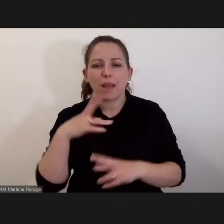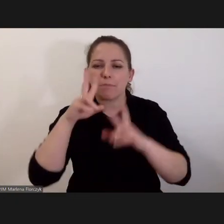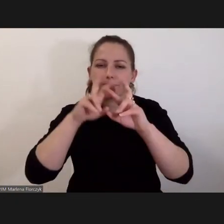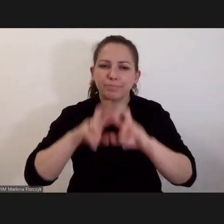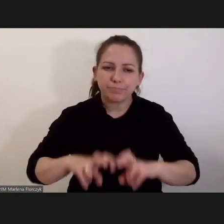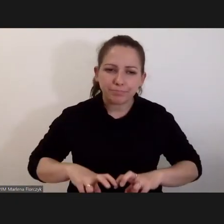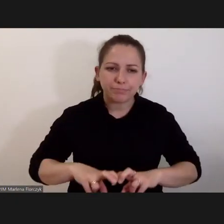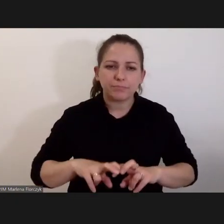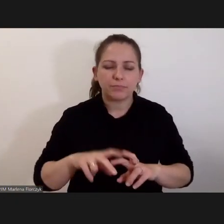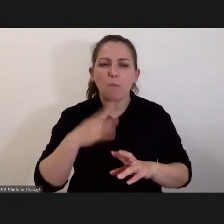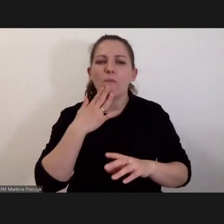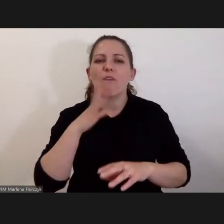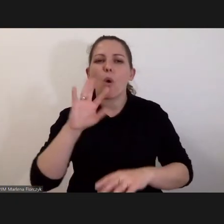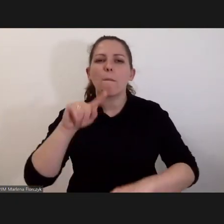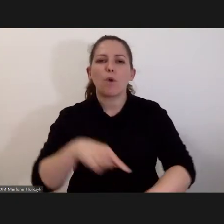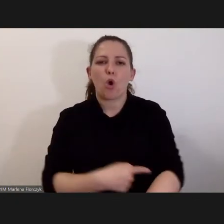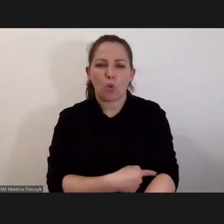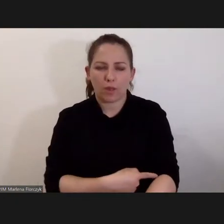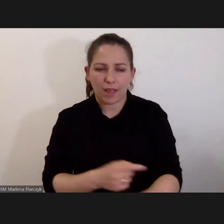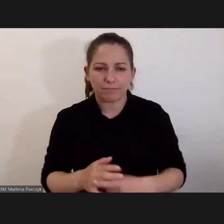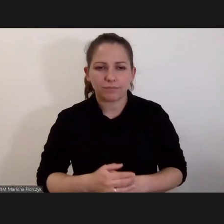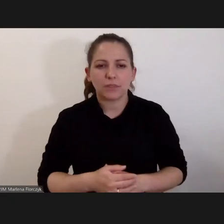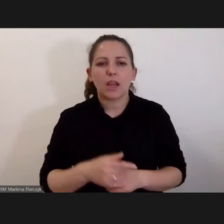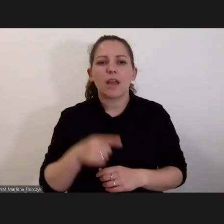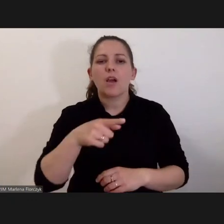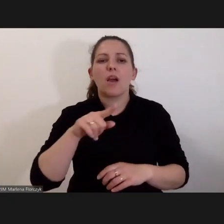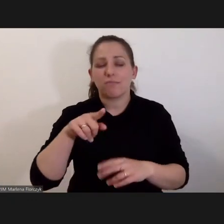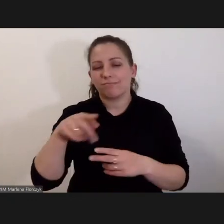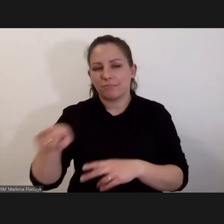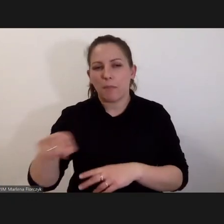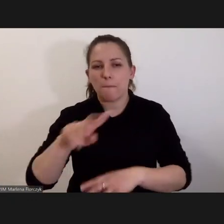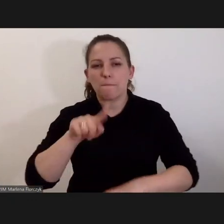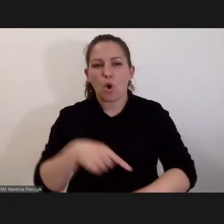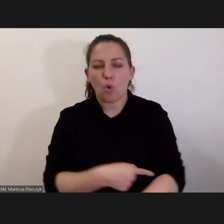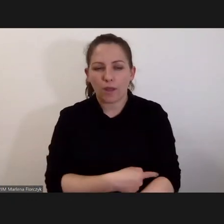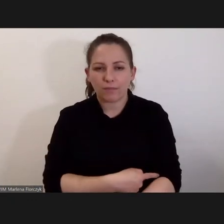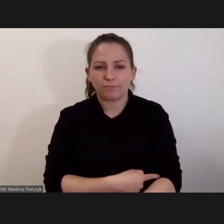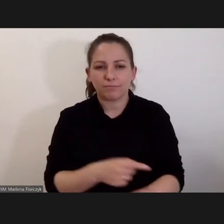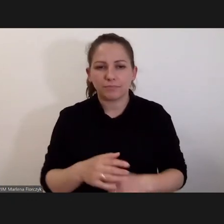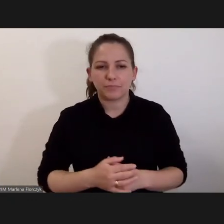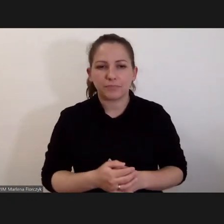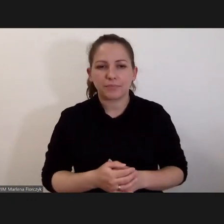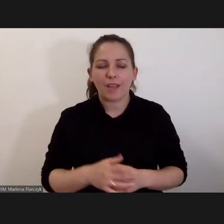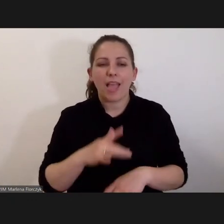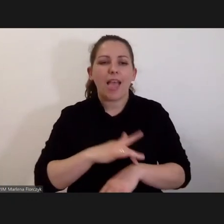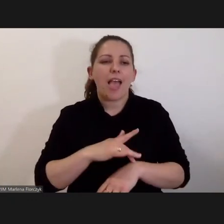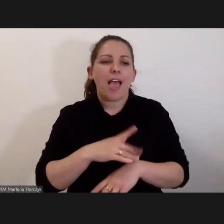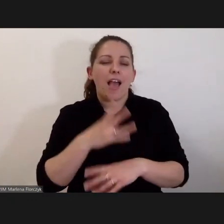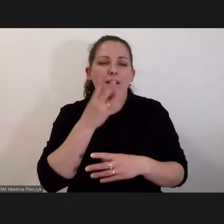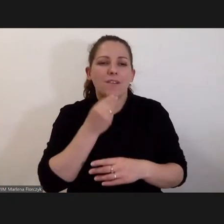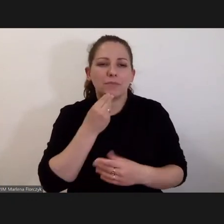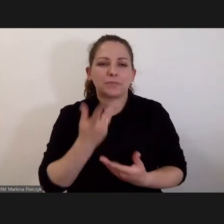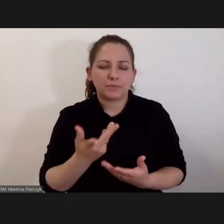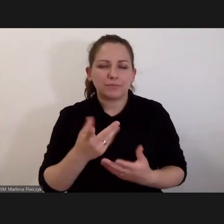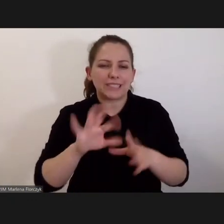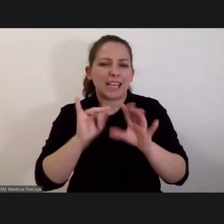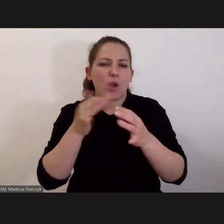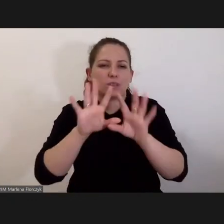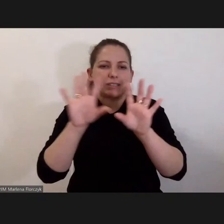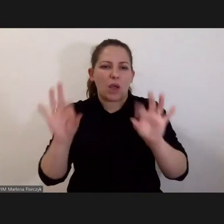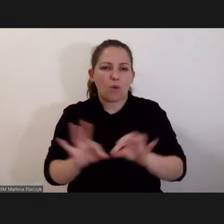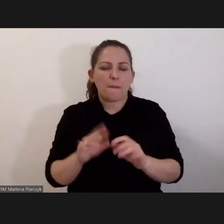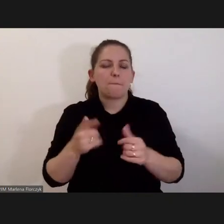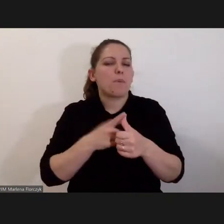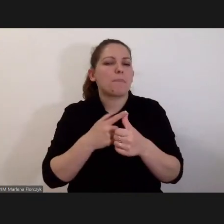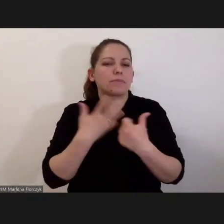należy głównie do prokuratora. Należy głównie do prokuratora, ale oczywiście efekt jest taki, że cenia się Trybunał jako całość. Ale chciałbym powiedzieć